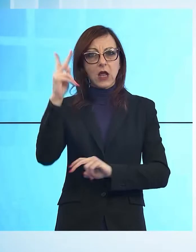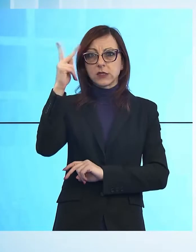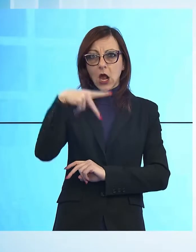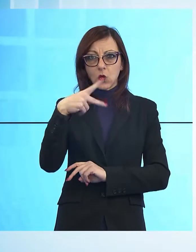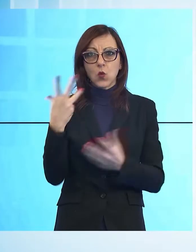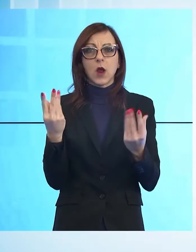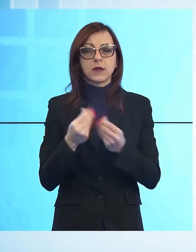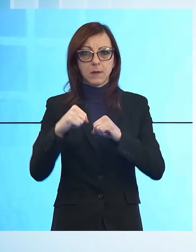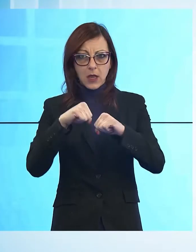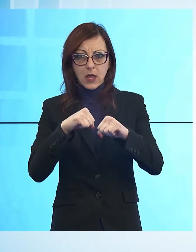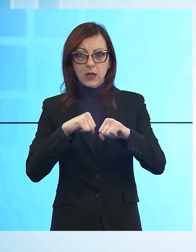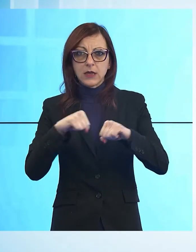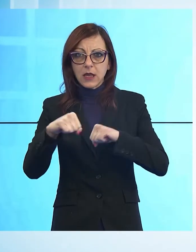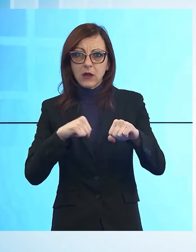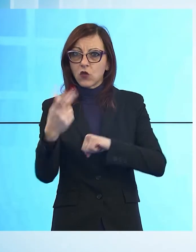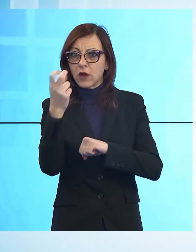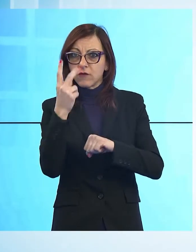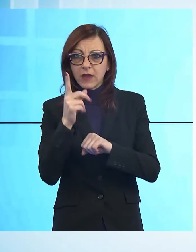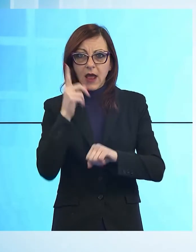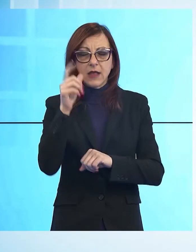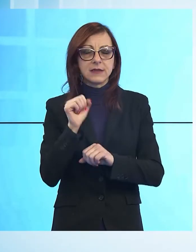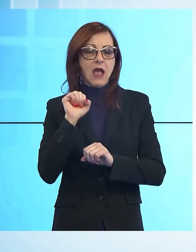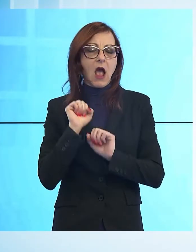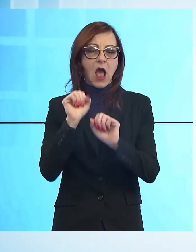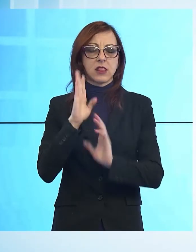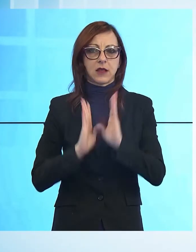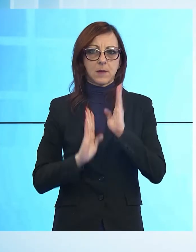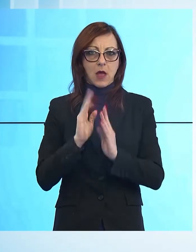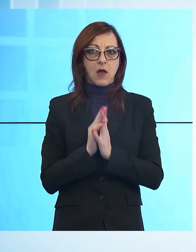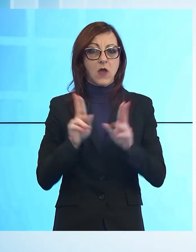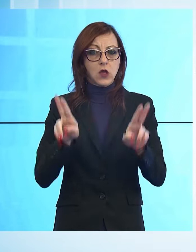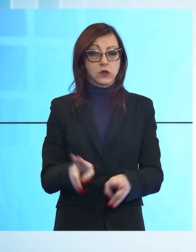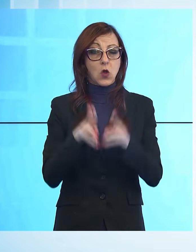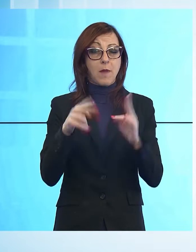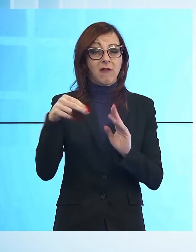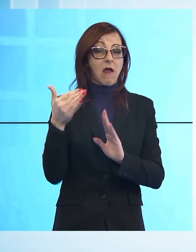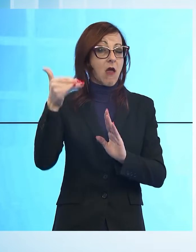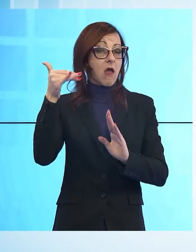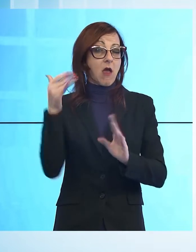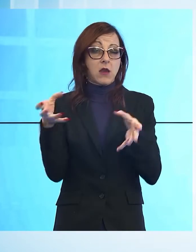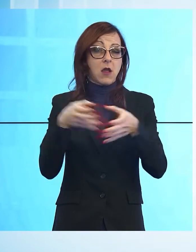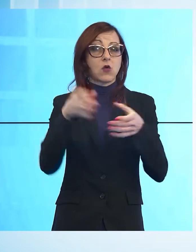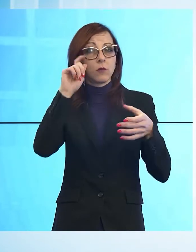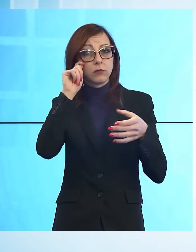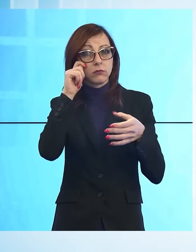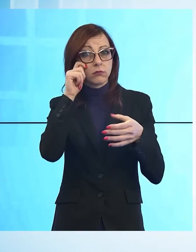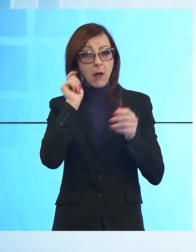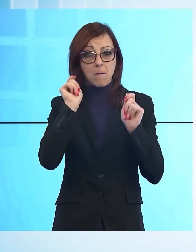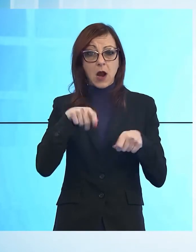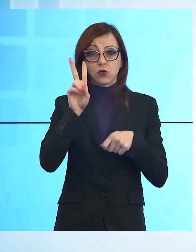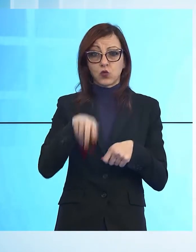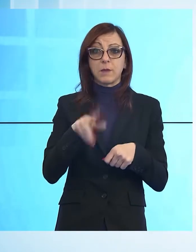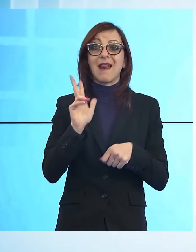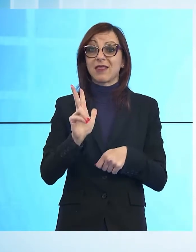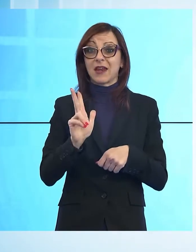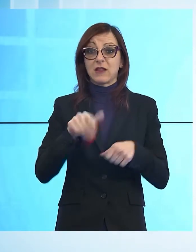fiorentina che negli anni scorsi ha portato alla scoperta di una presunta organizzazione a delinquere, operativa fin dal 2013 con base